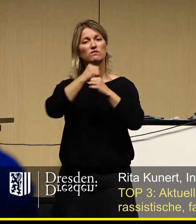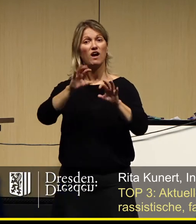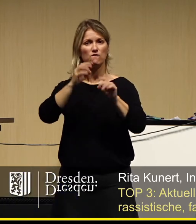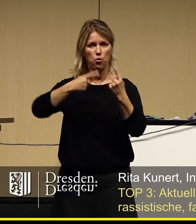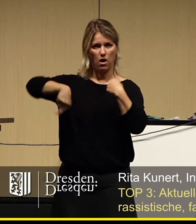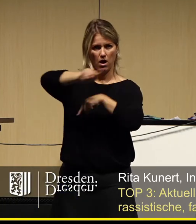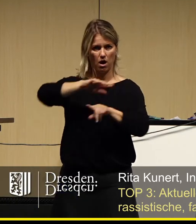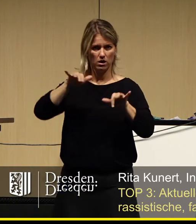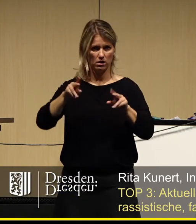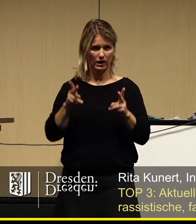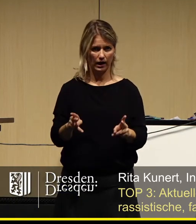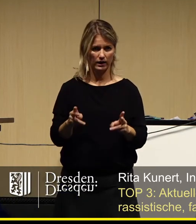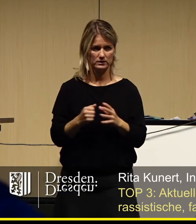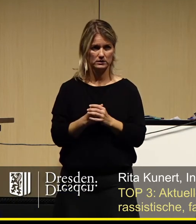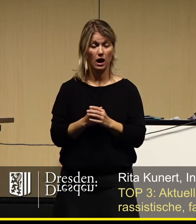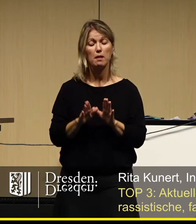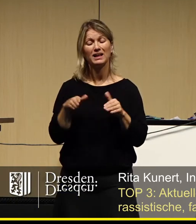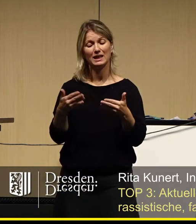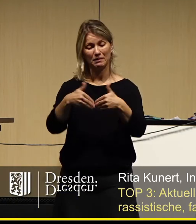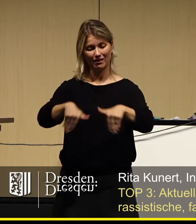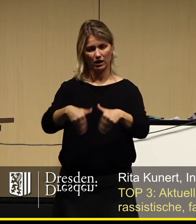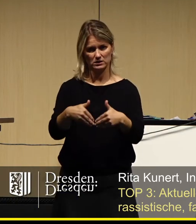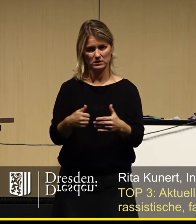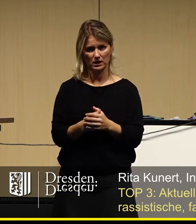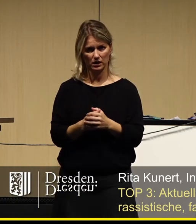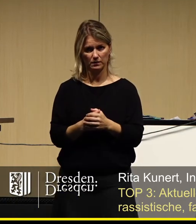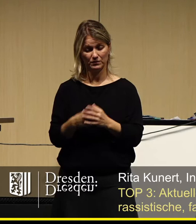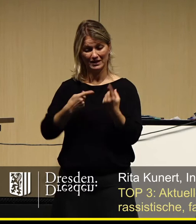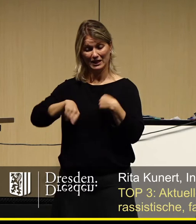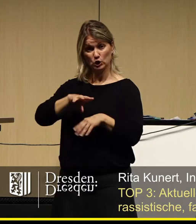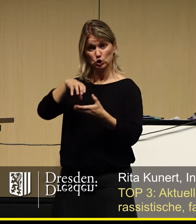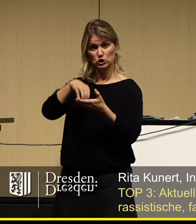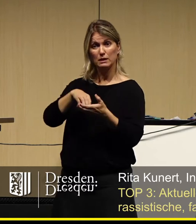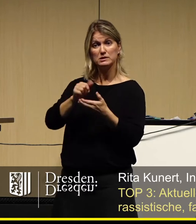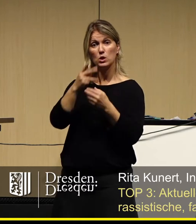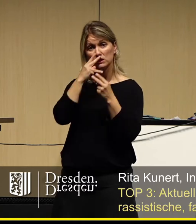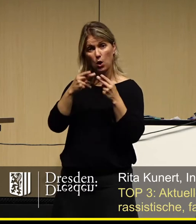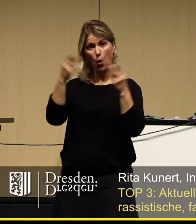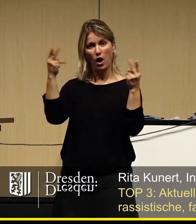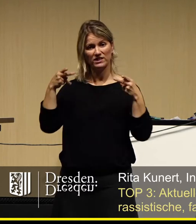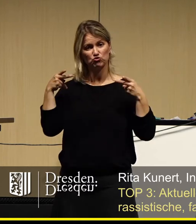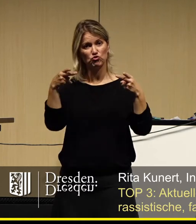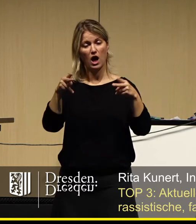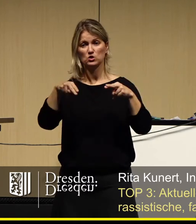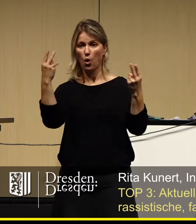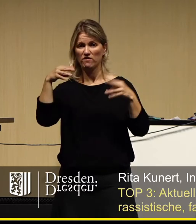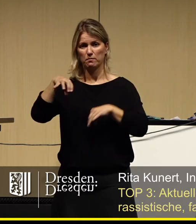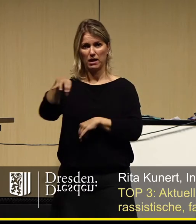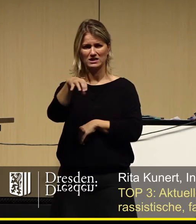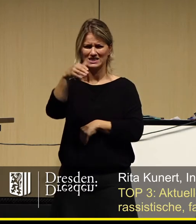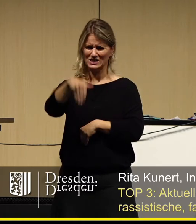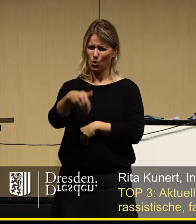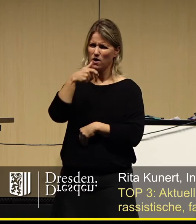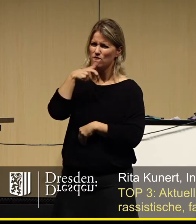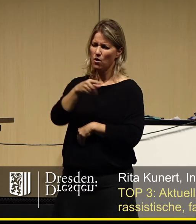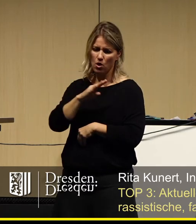Aber es gibt Grenzen. In unserer Stadt fallen auf öffentlichen Straßen und Plätzen Worte, die nichts